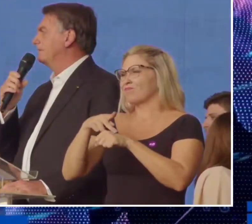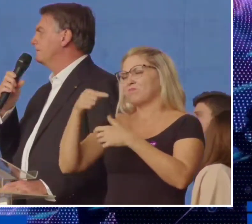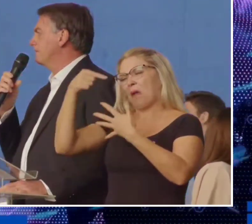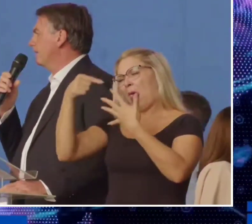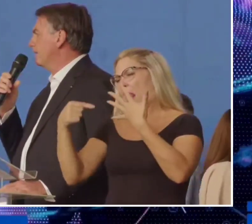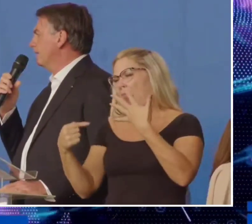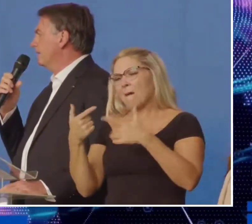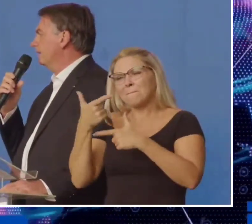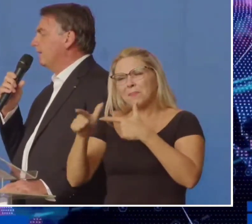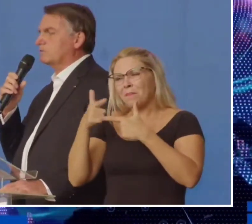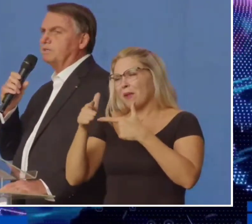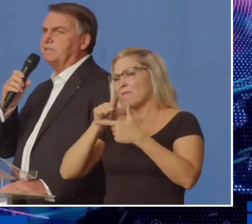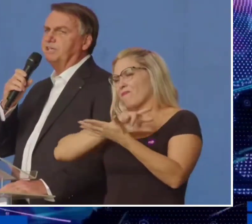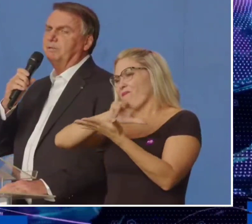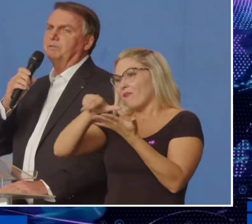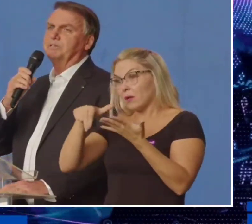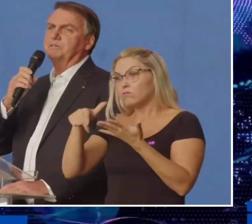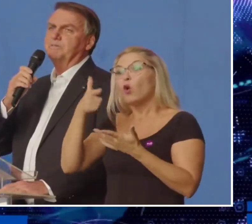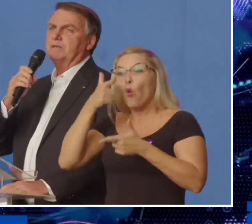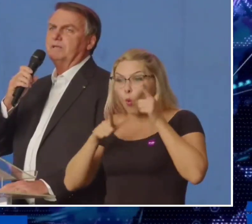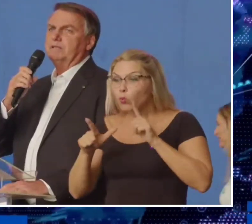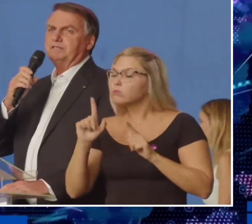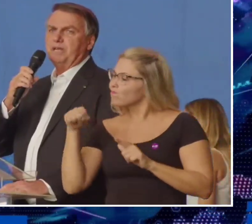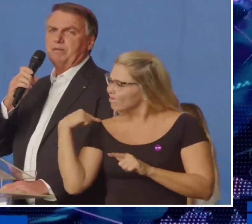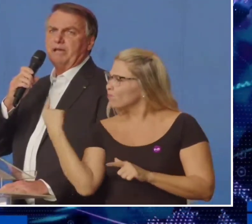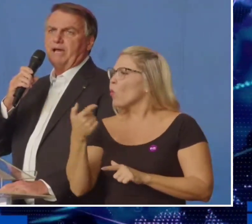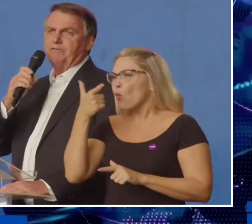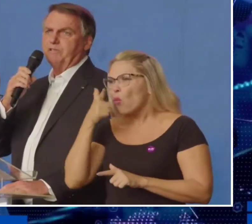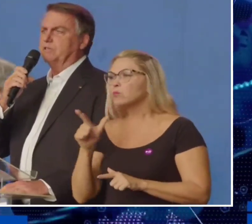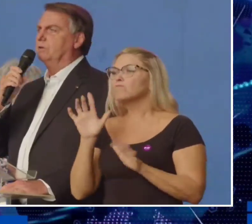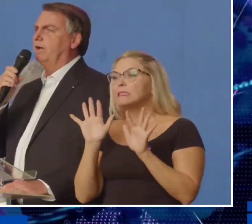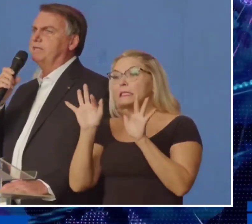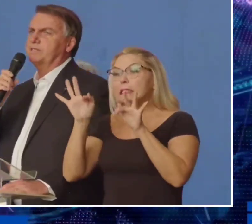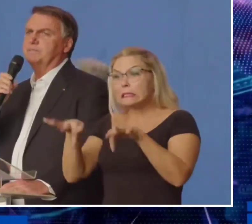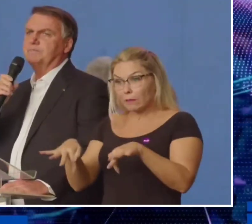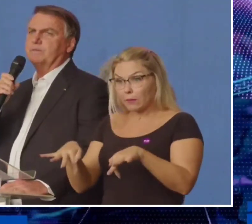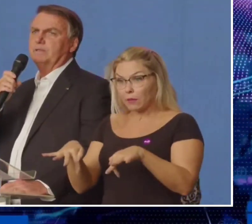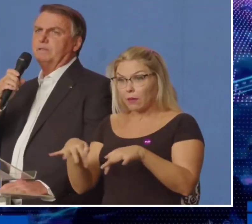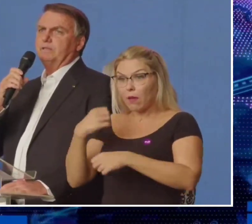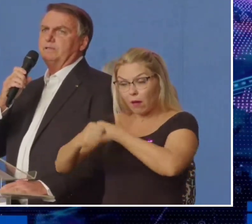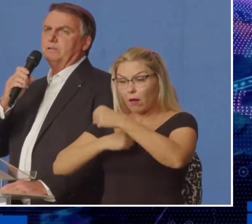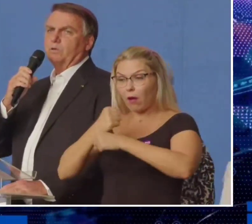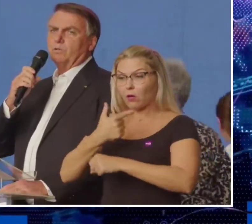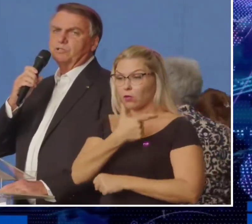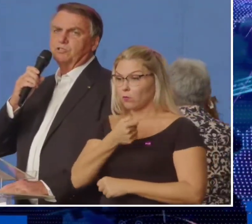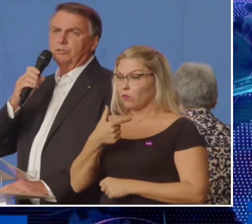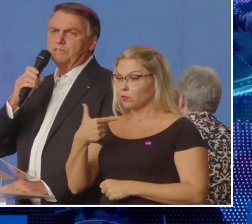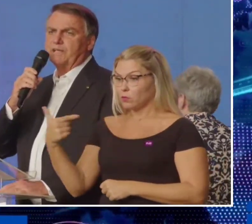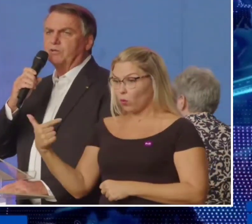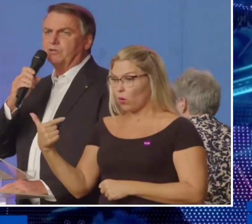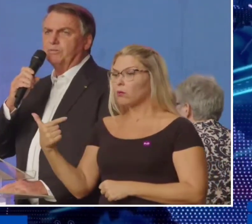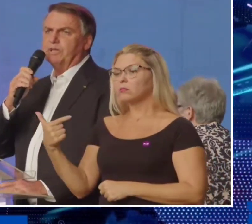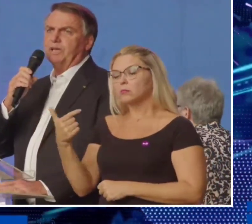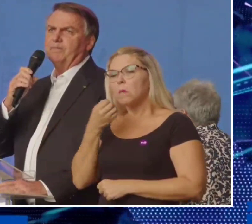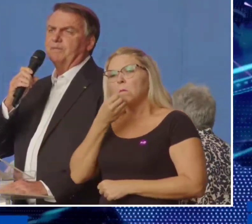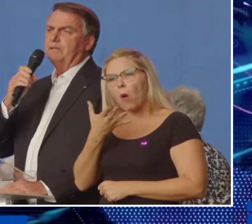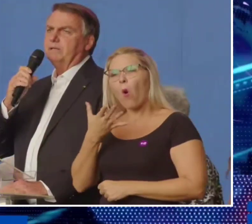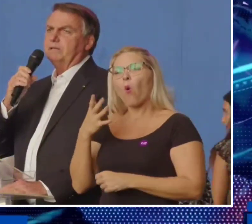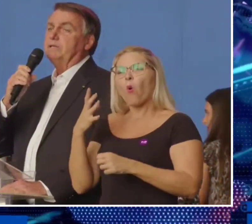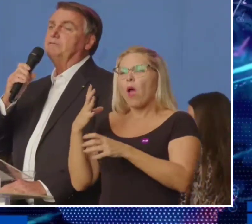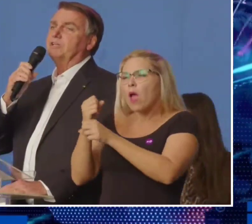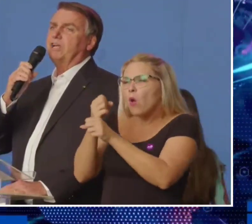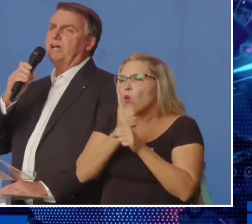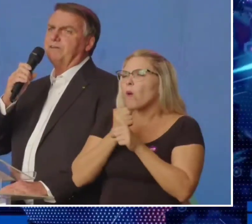problemas, mas conseguimos terminar em 22 com os números da economia